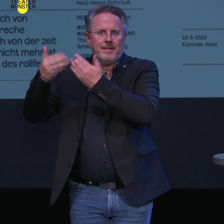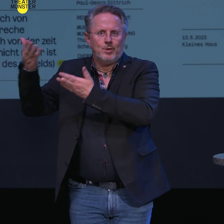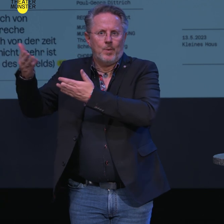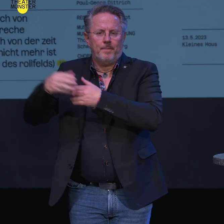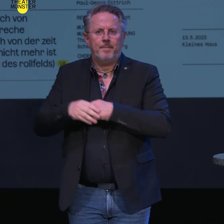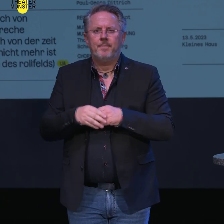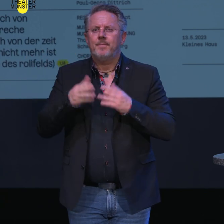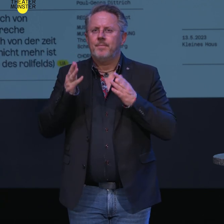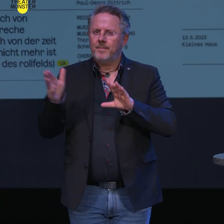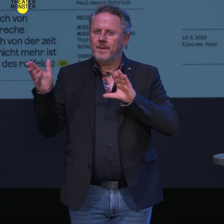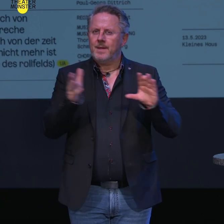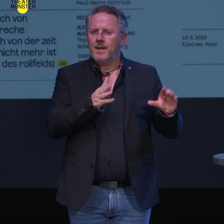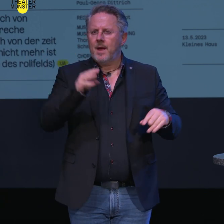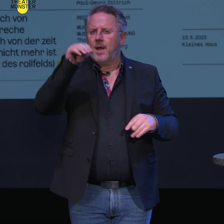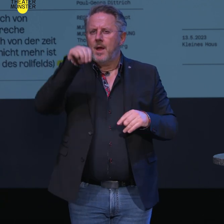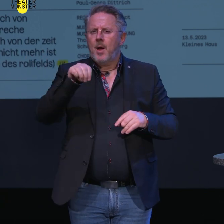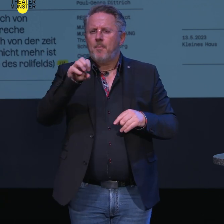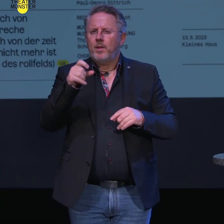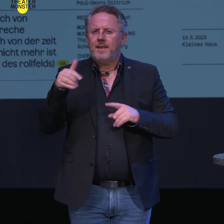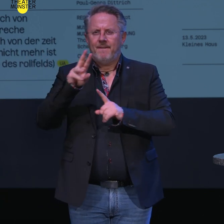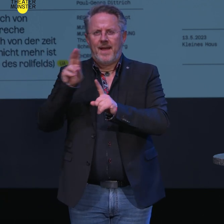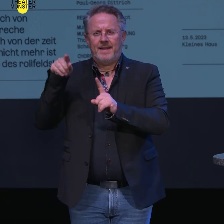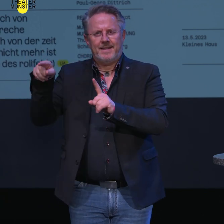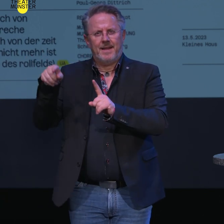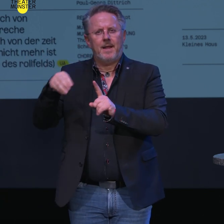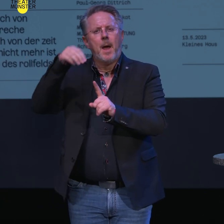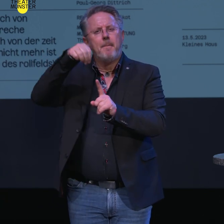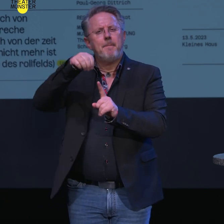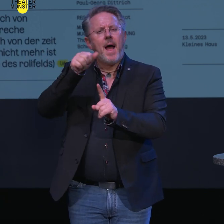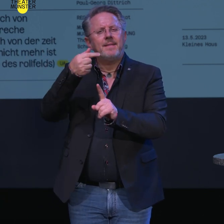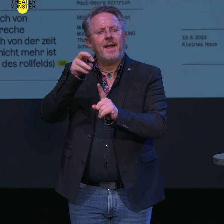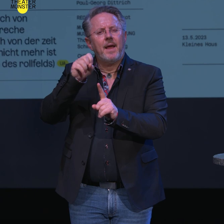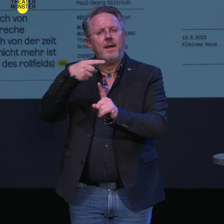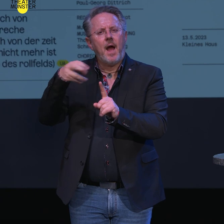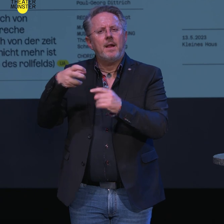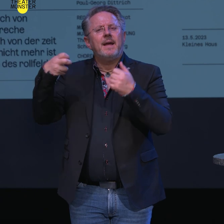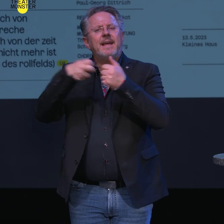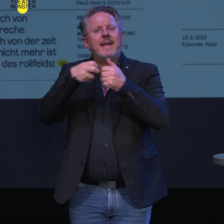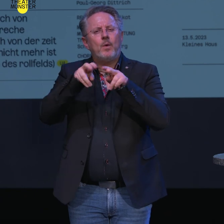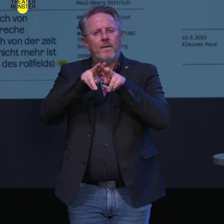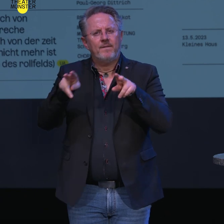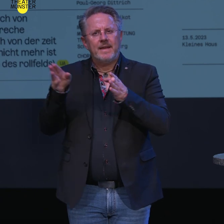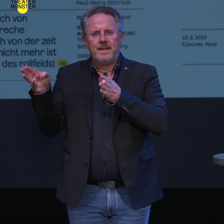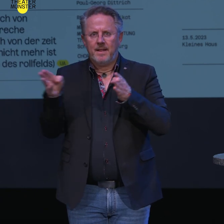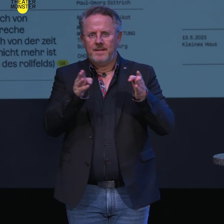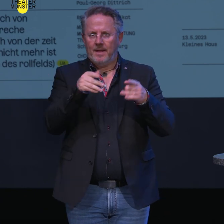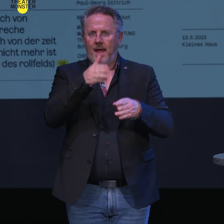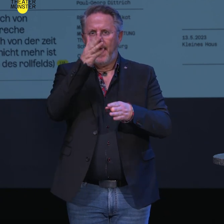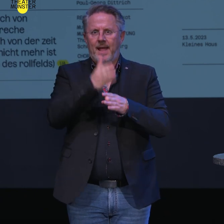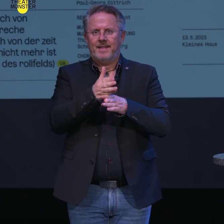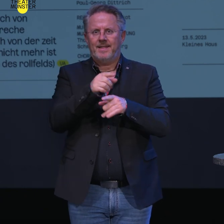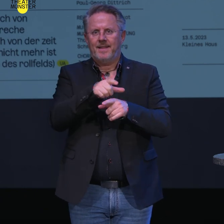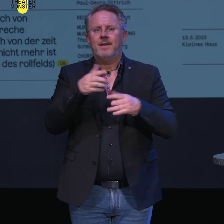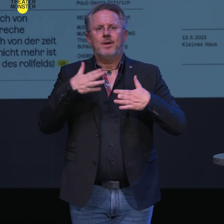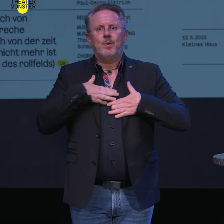Mit einem Abendrund um Monteverdis achtes Matrigalbuch unter dem Titel Matrigale von Krieg und Frieden gehen wir dann schon zum Ende der Spielzeit auf das